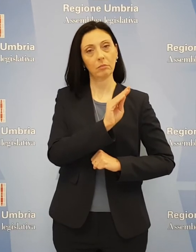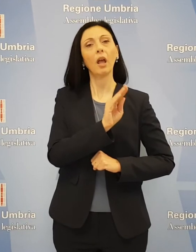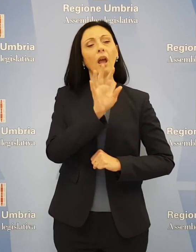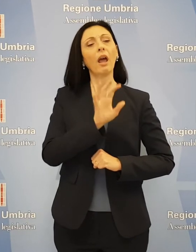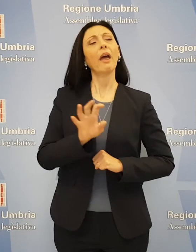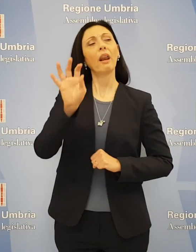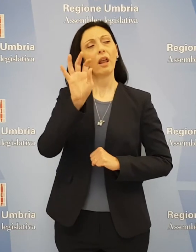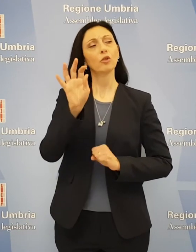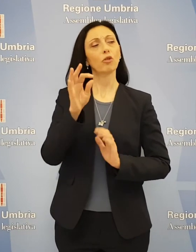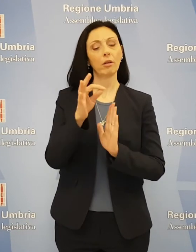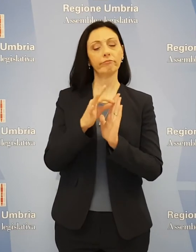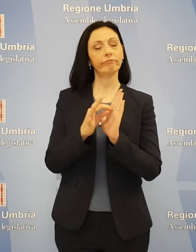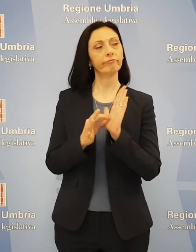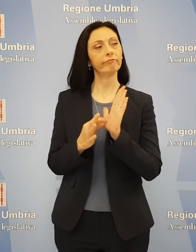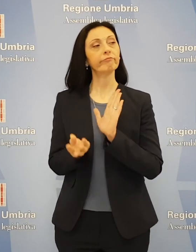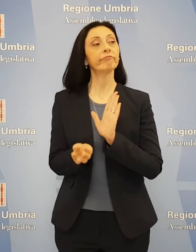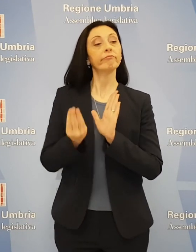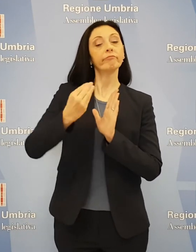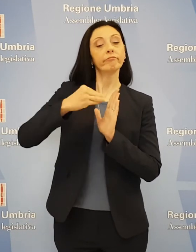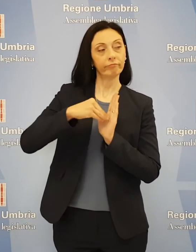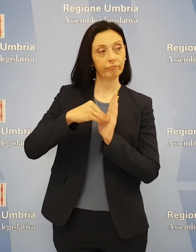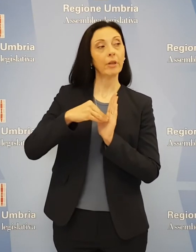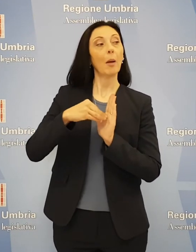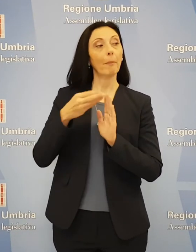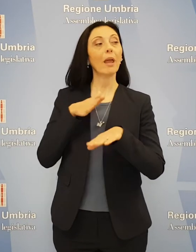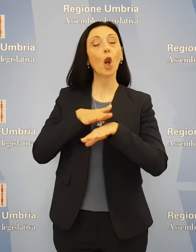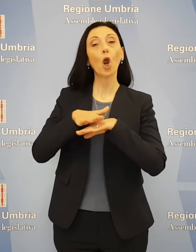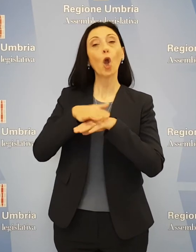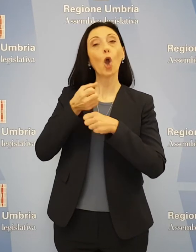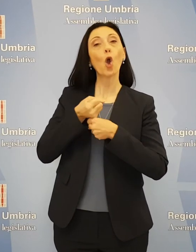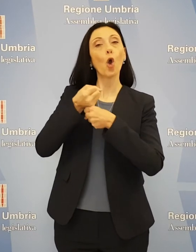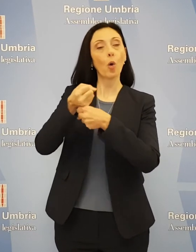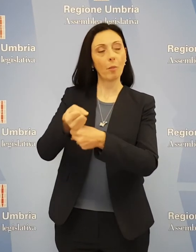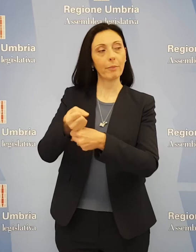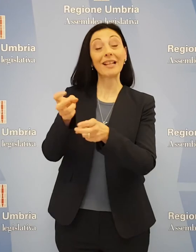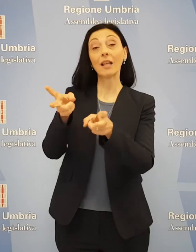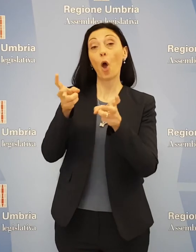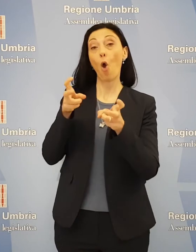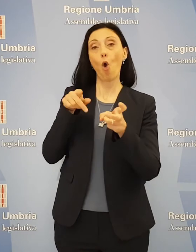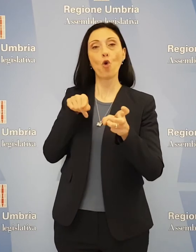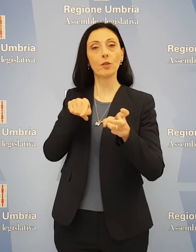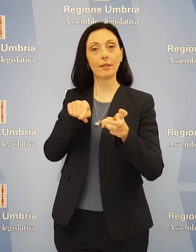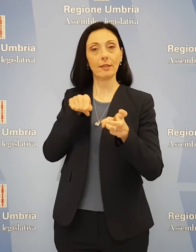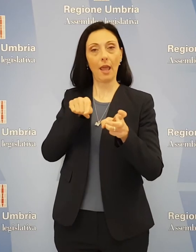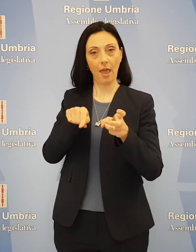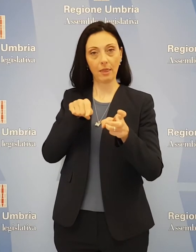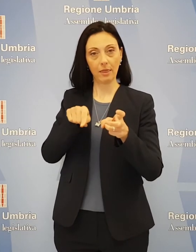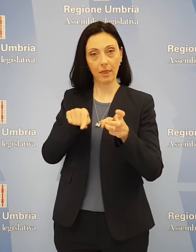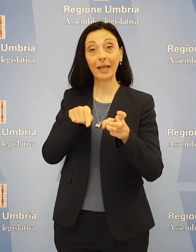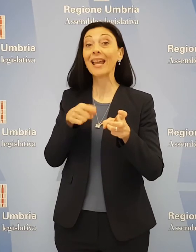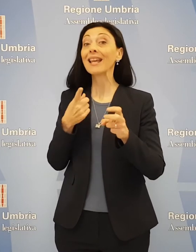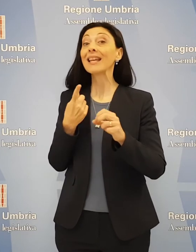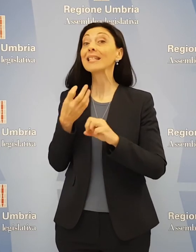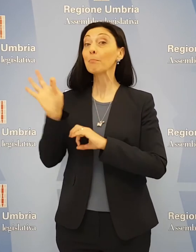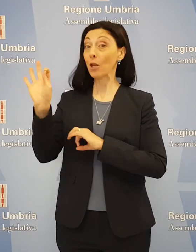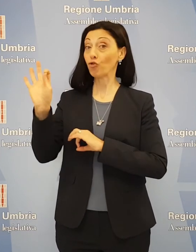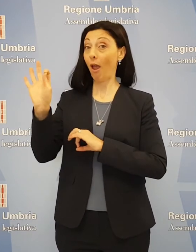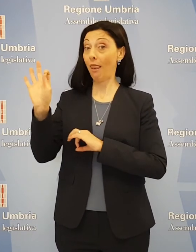disposizione regionale che contenga la previsione di competenza alle ostetriche a prescrivere prestazioni specialistiche